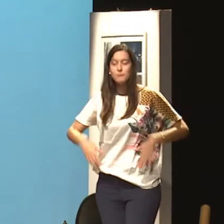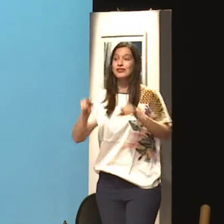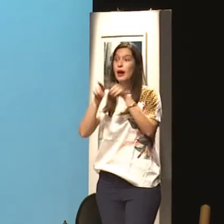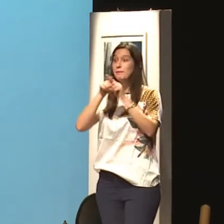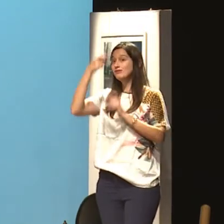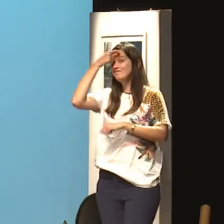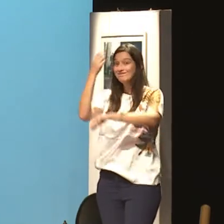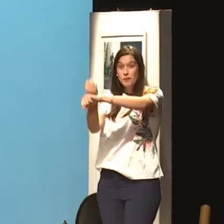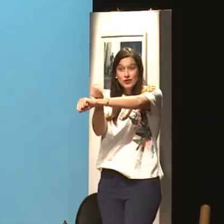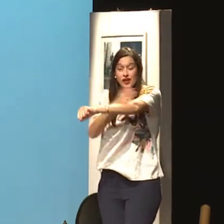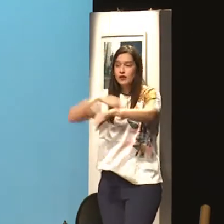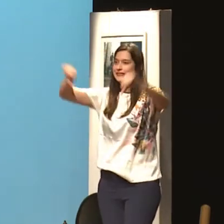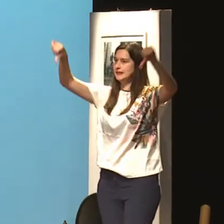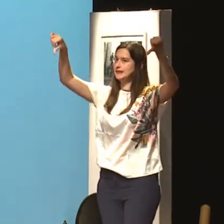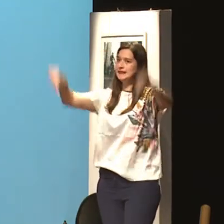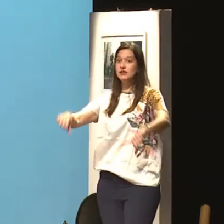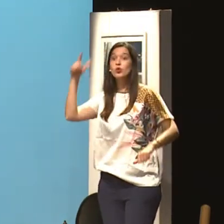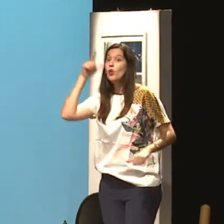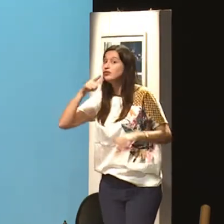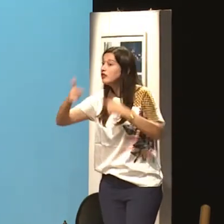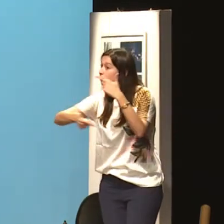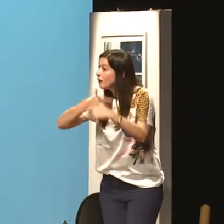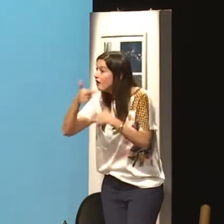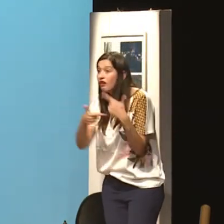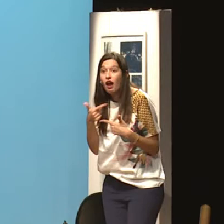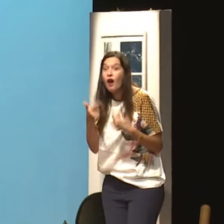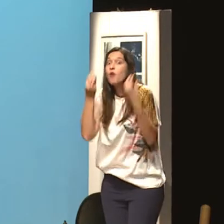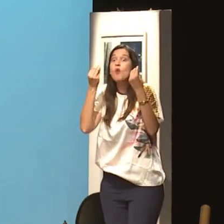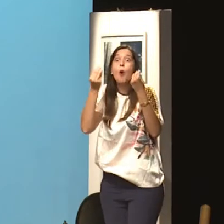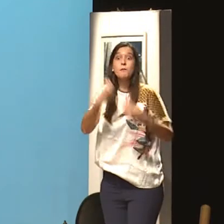A mulher precisa denunciar, ela precisa, mas o emocional dela já está totalmente abalado também.